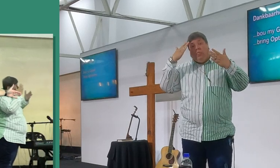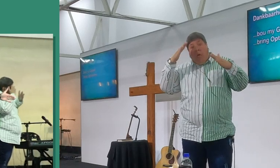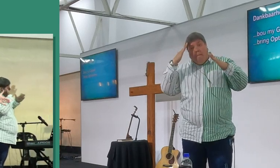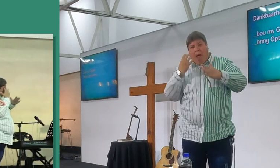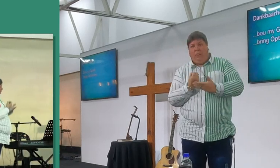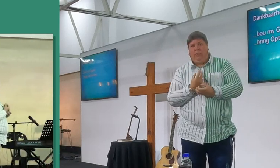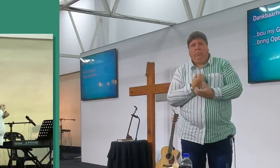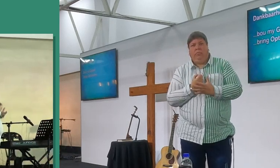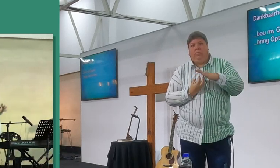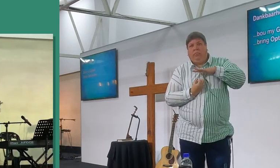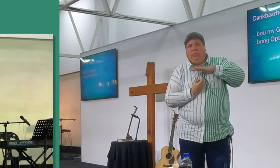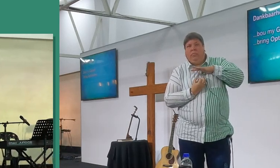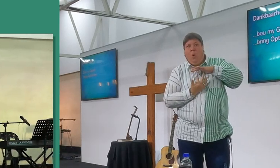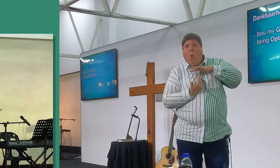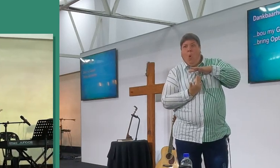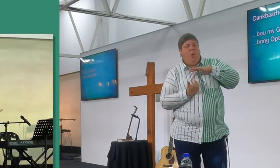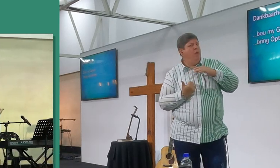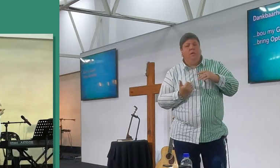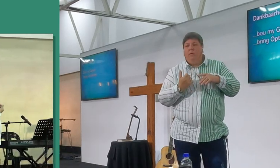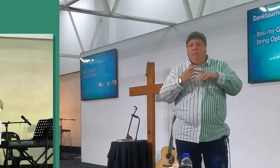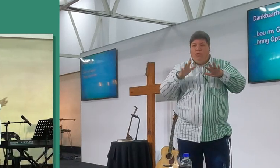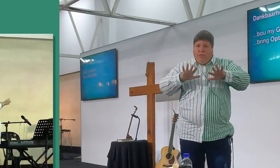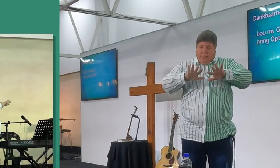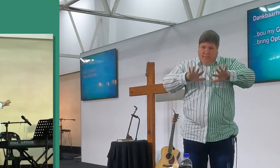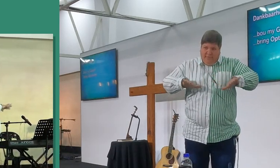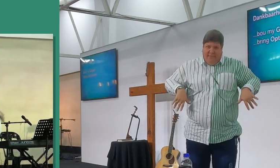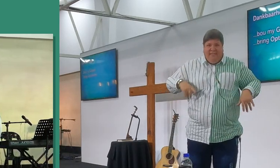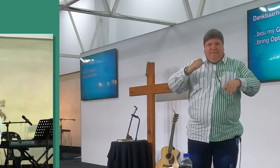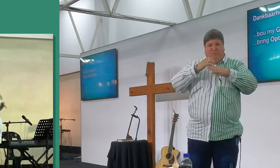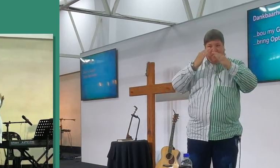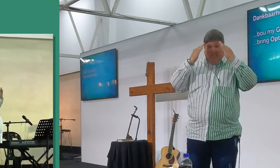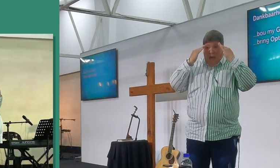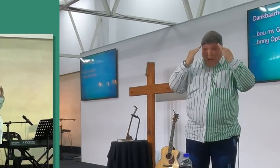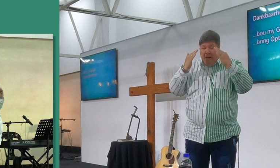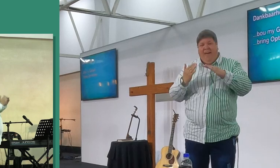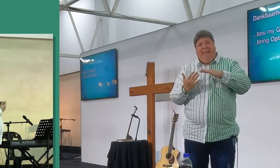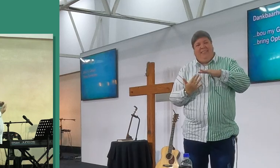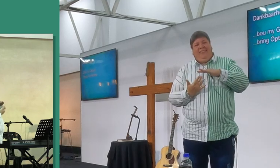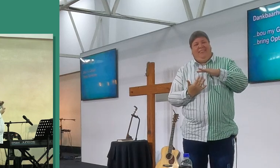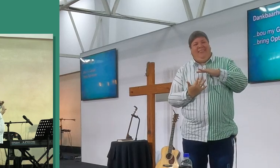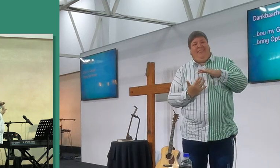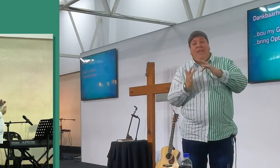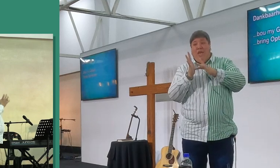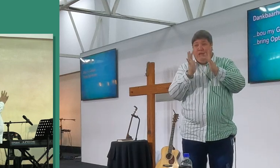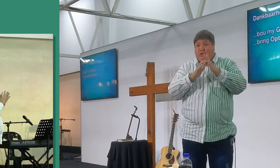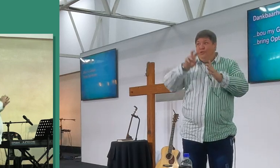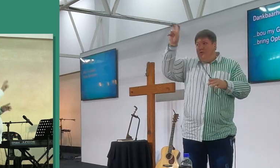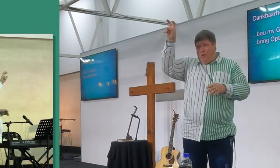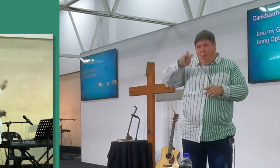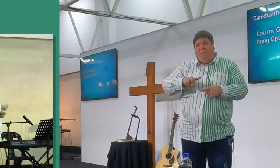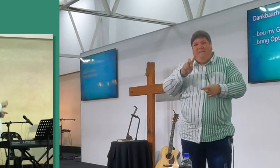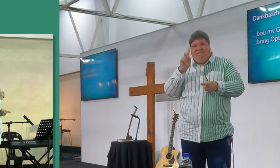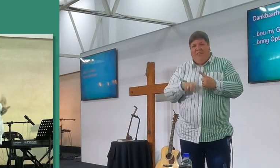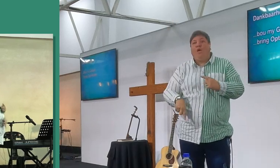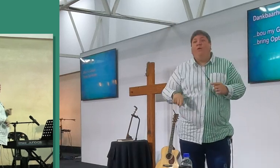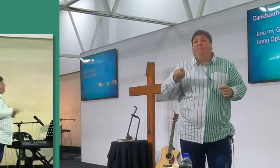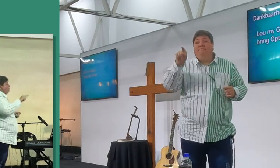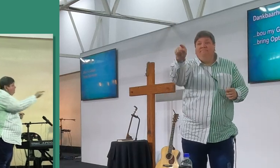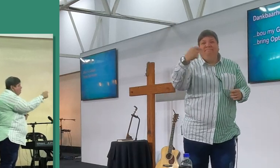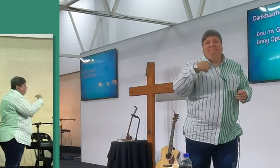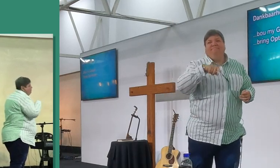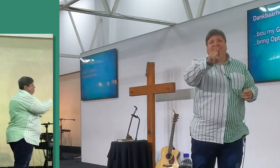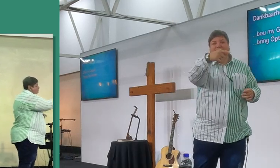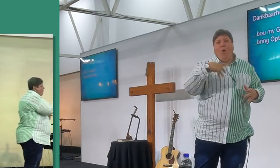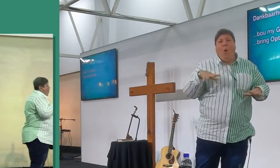herre Jesus af, ek en jy kan met optimisme hierdie leven lewe, want Jesus kom terug, om my en jou te kom haal,